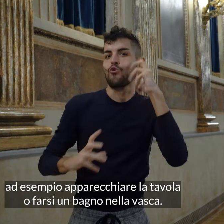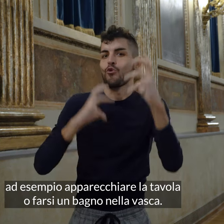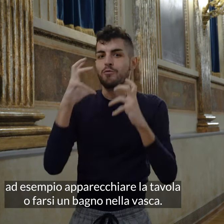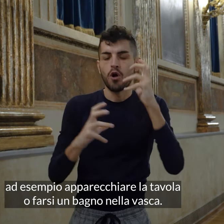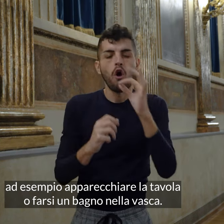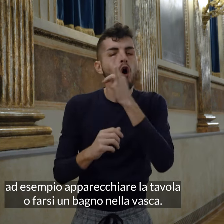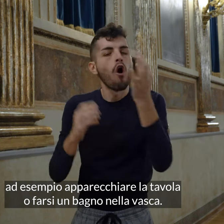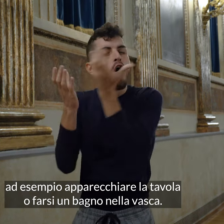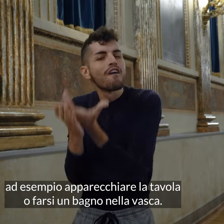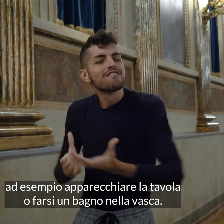bagno nella vasca